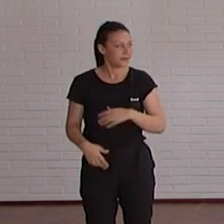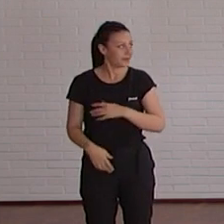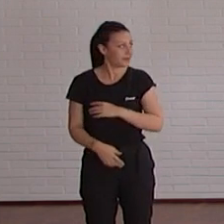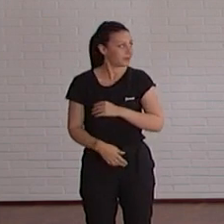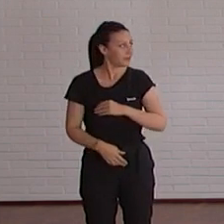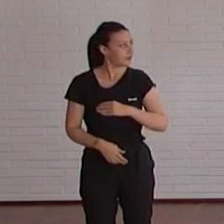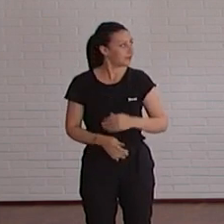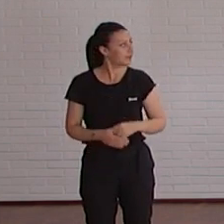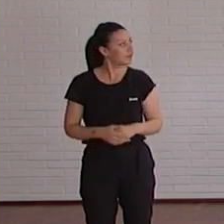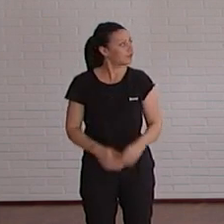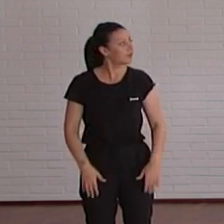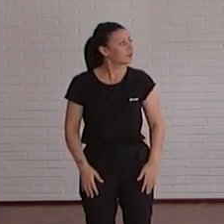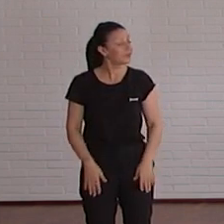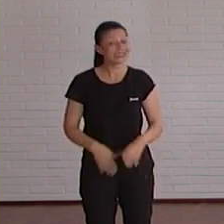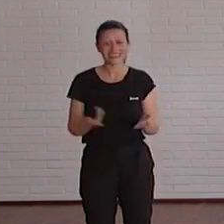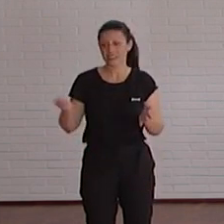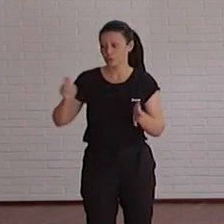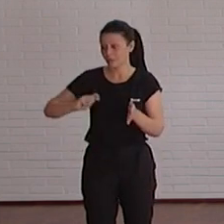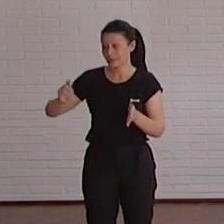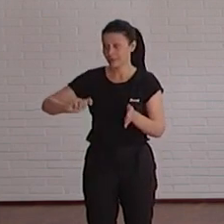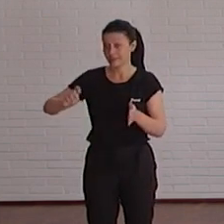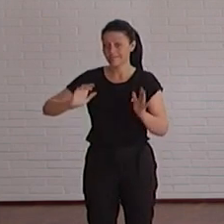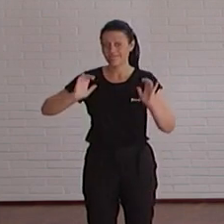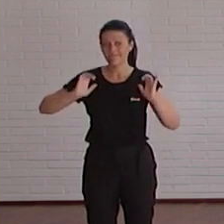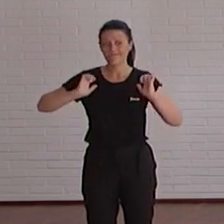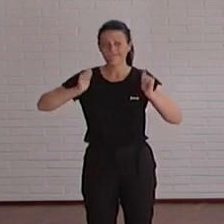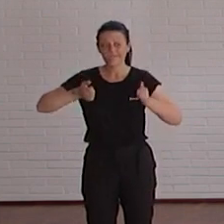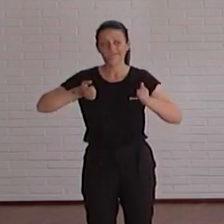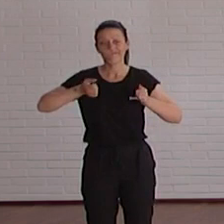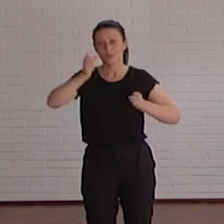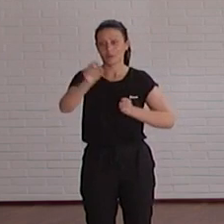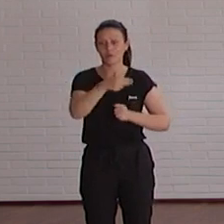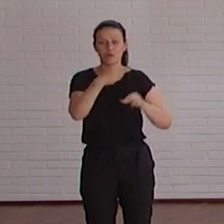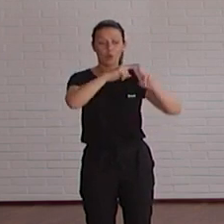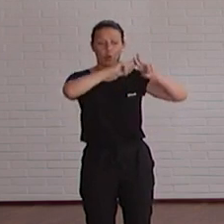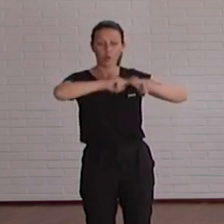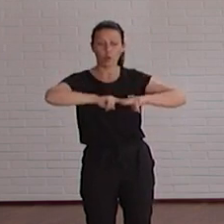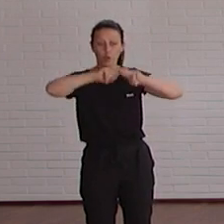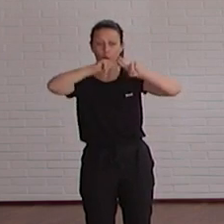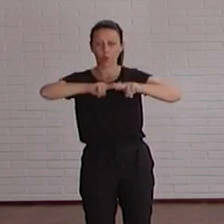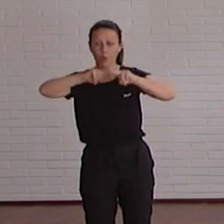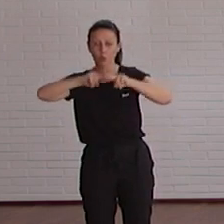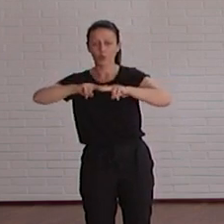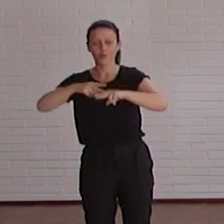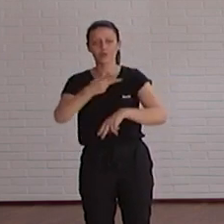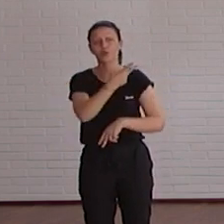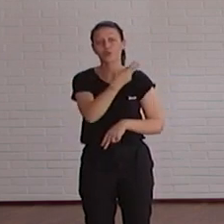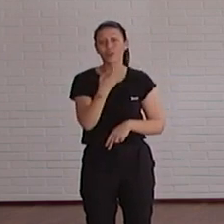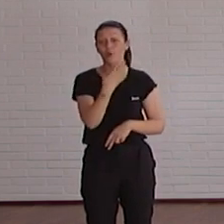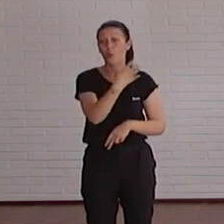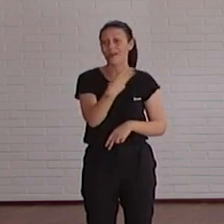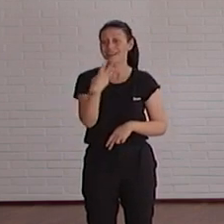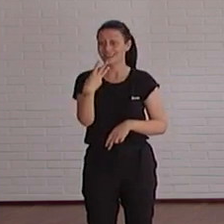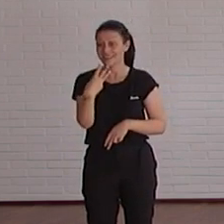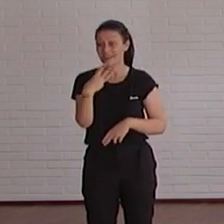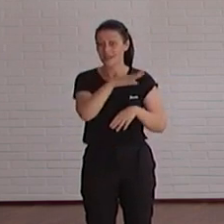Después de estos meses podemos ya empezar a analizar resultados y tenemos doscientos cuarenta y tres sitios utilizando